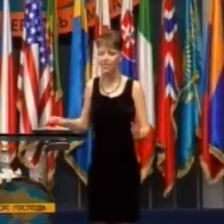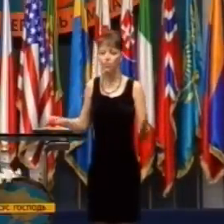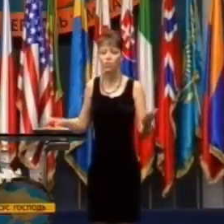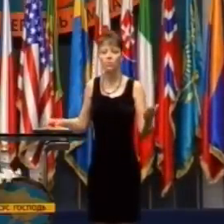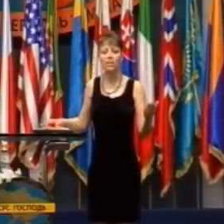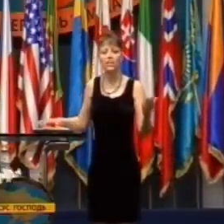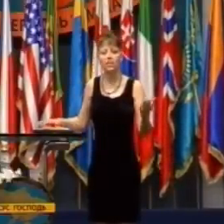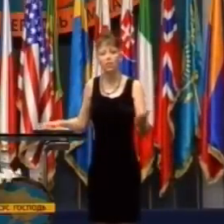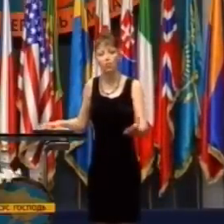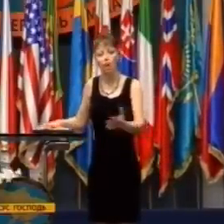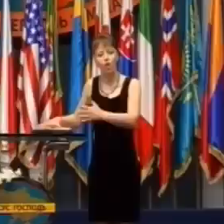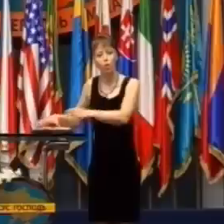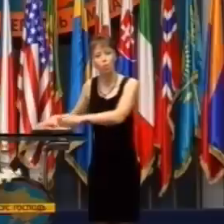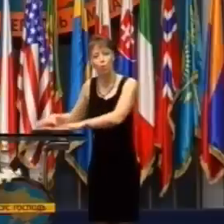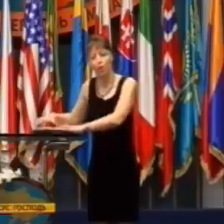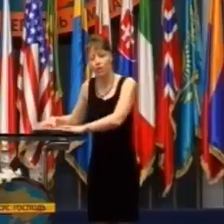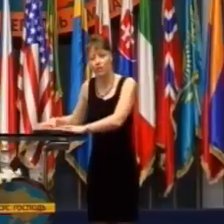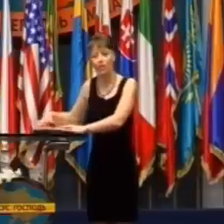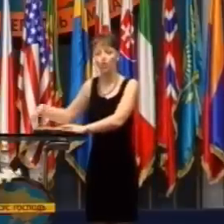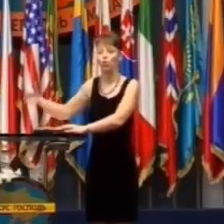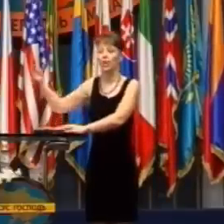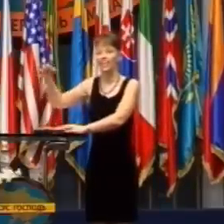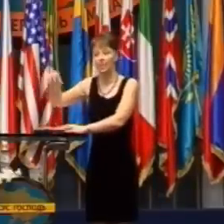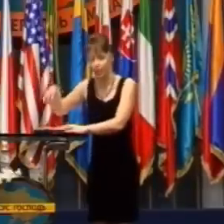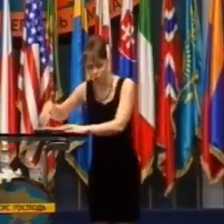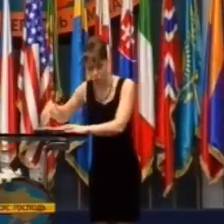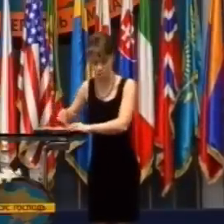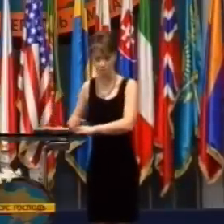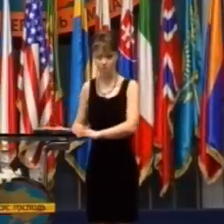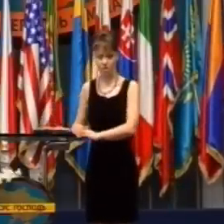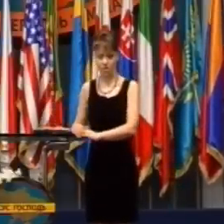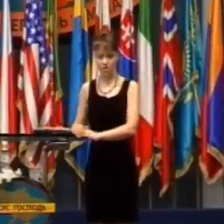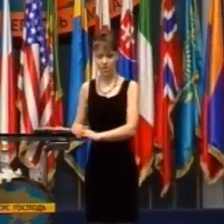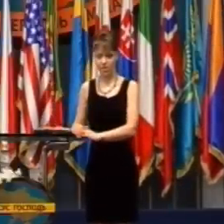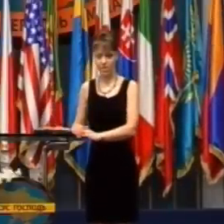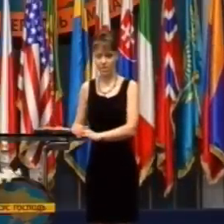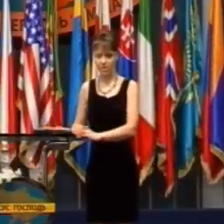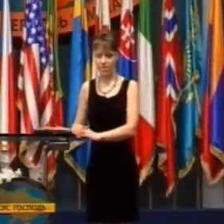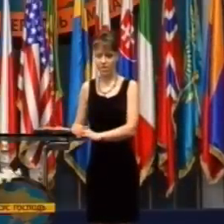Ak nemáš všetko to, o čom ti Boh povedal, že je tvoje,